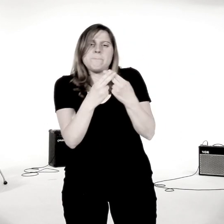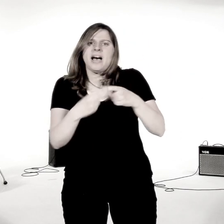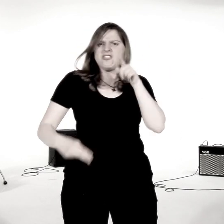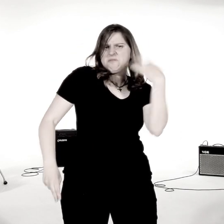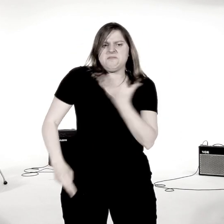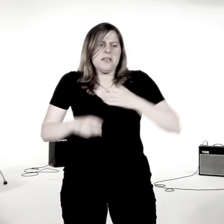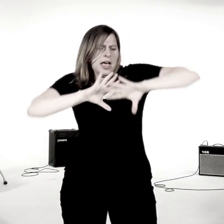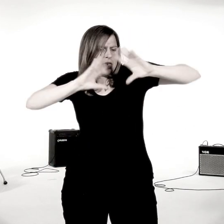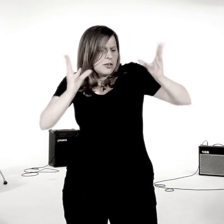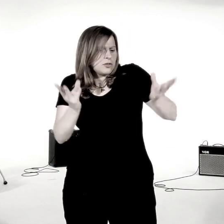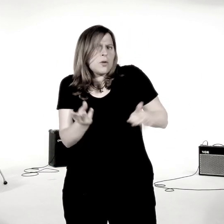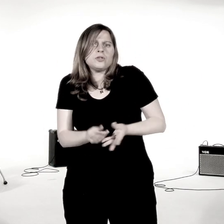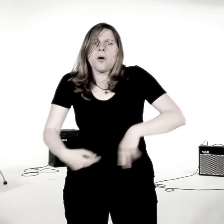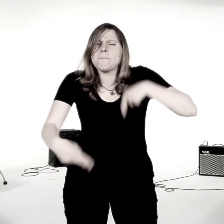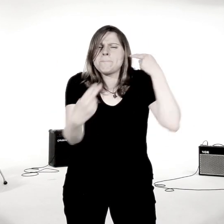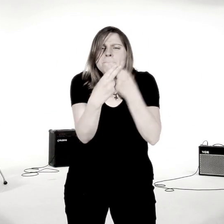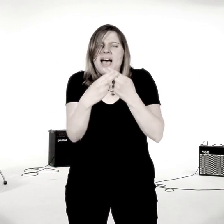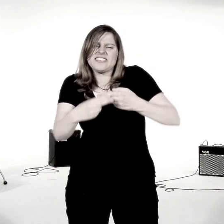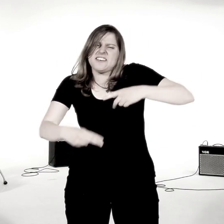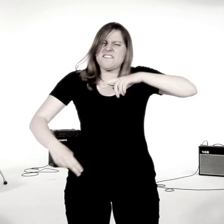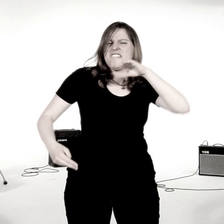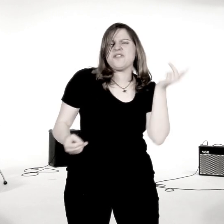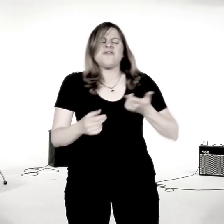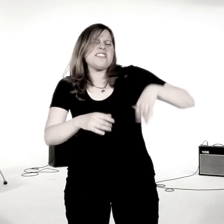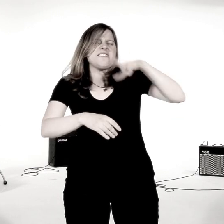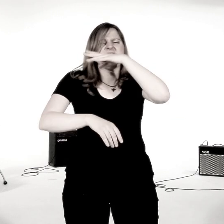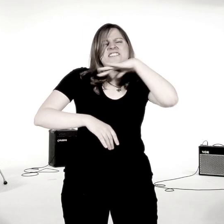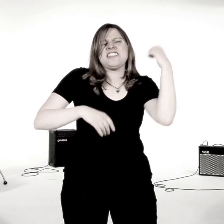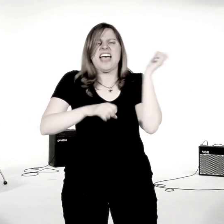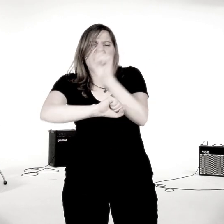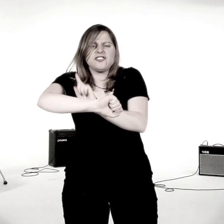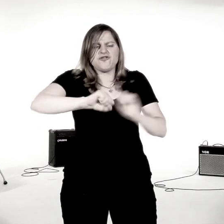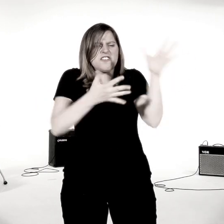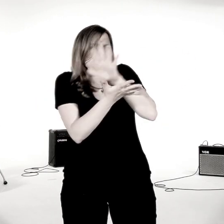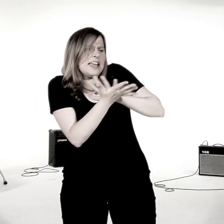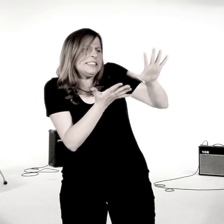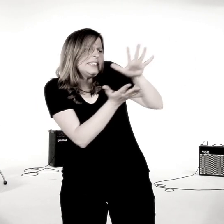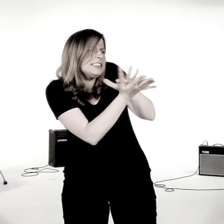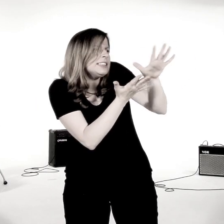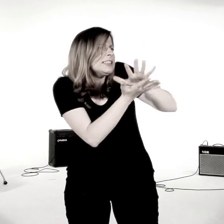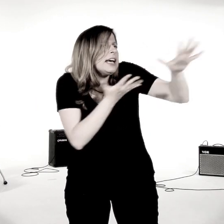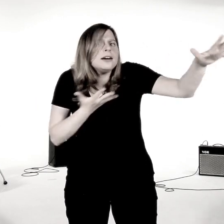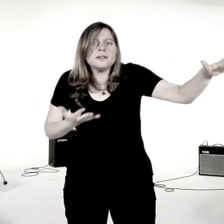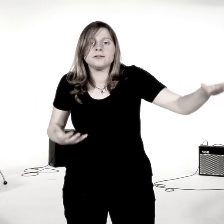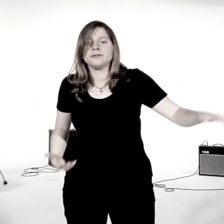passt Weil du schon zu viel Zeit verschwendet hast